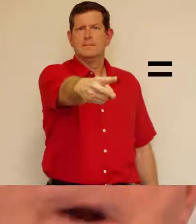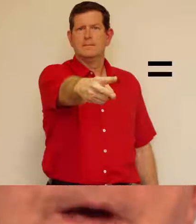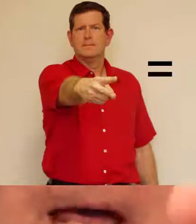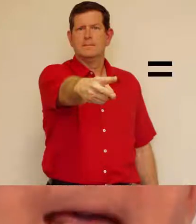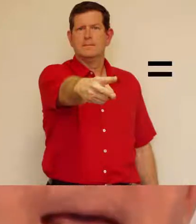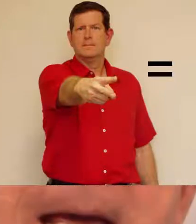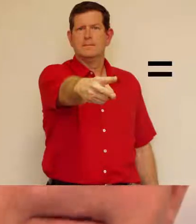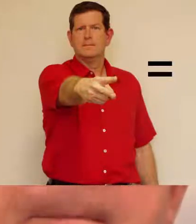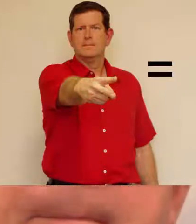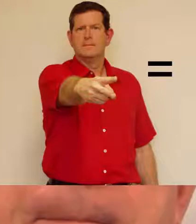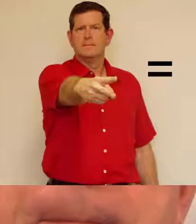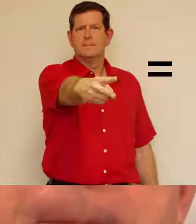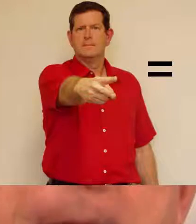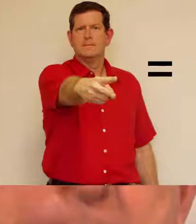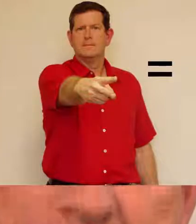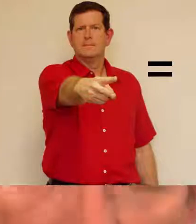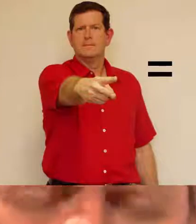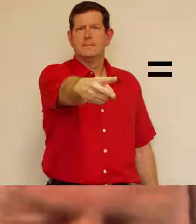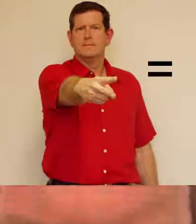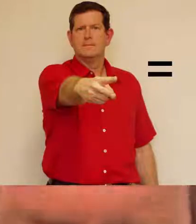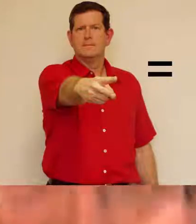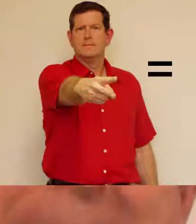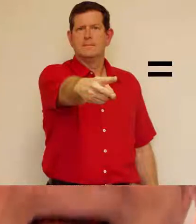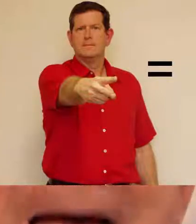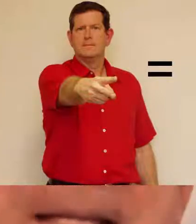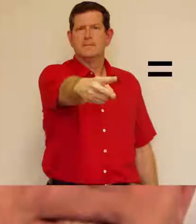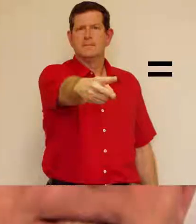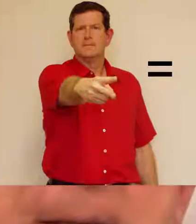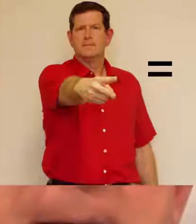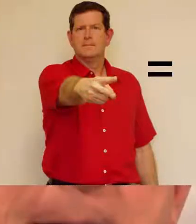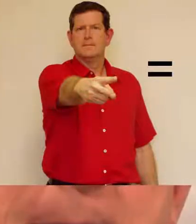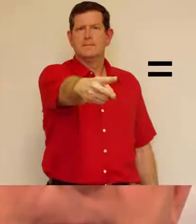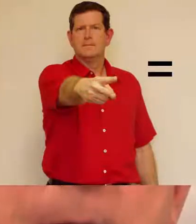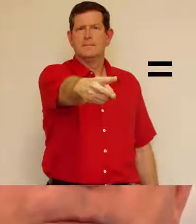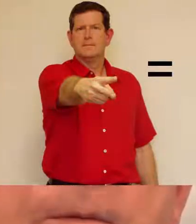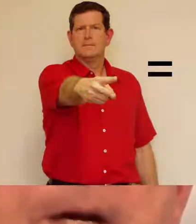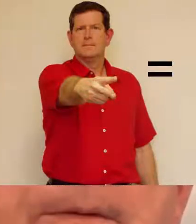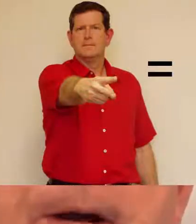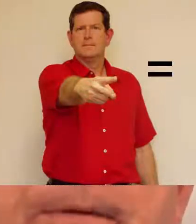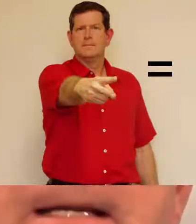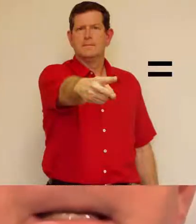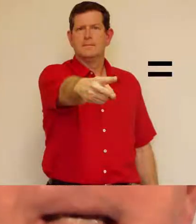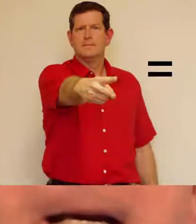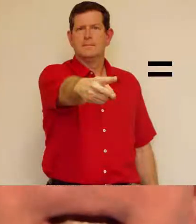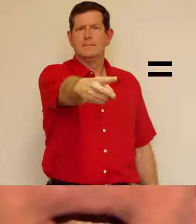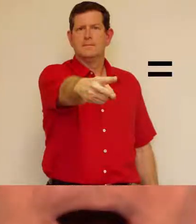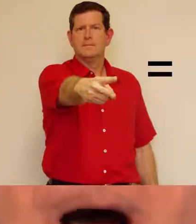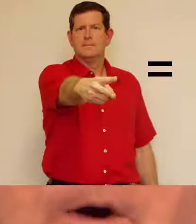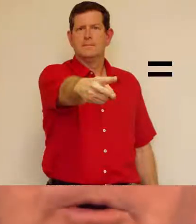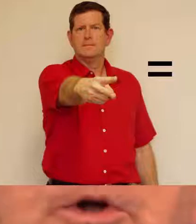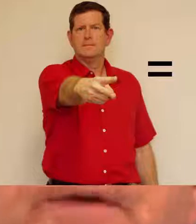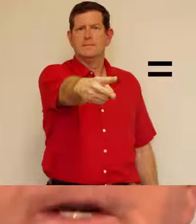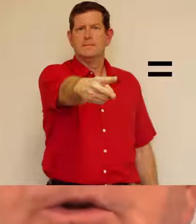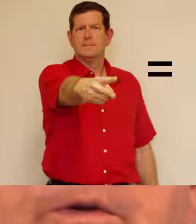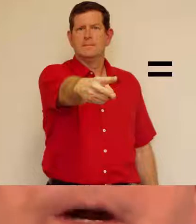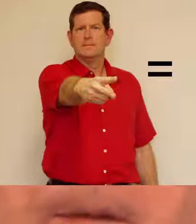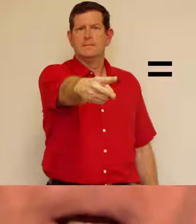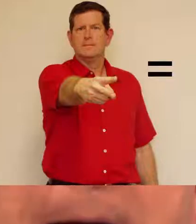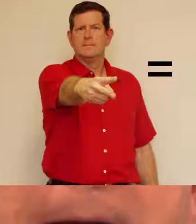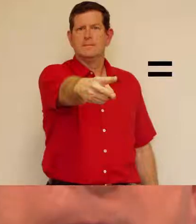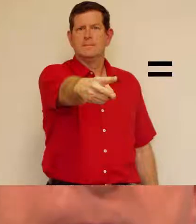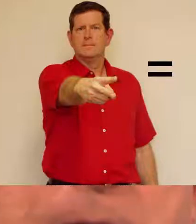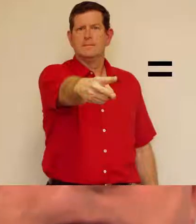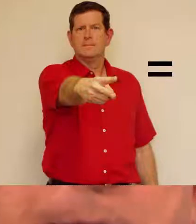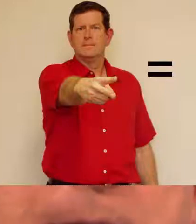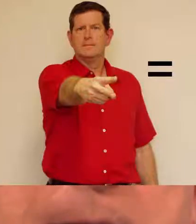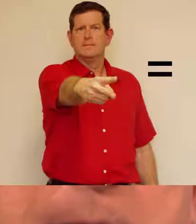Elle est. Vous êtes. Voilà, voilà, voilà, c'est ça. Alors, que veut dire ce verbe-là,